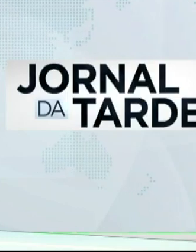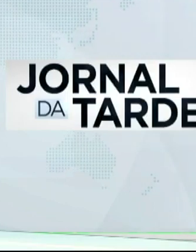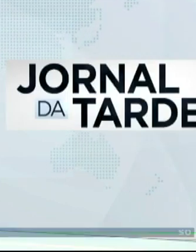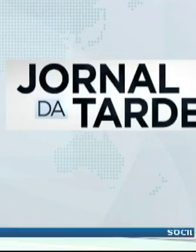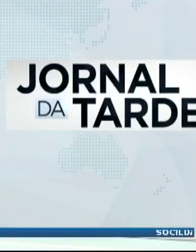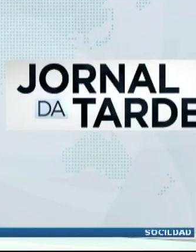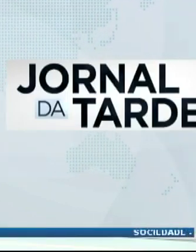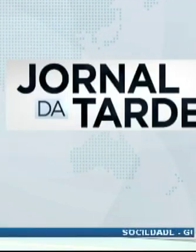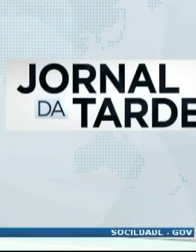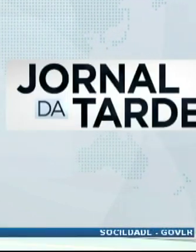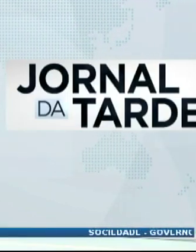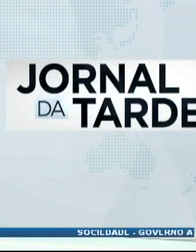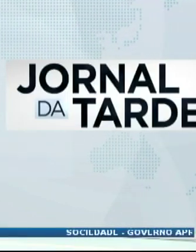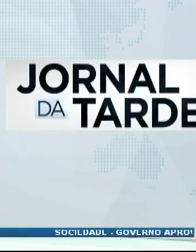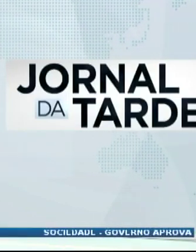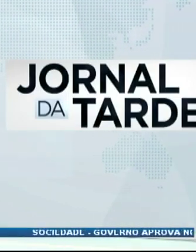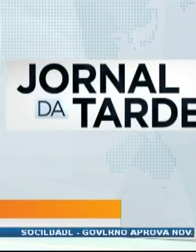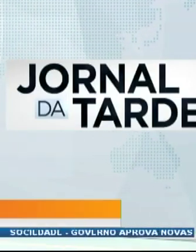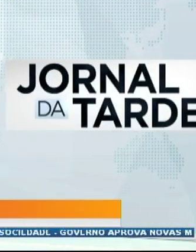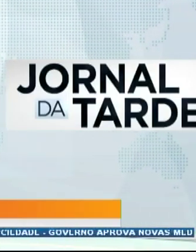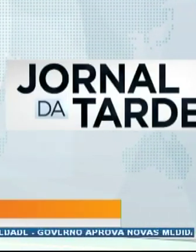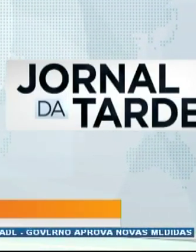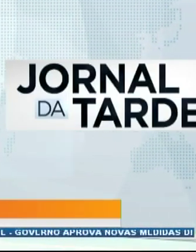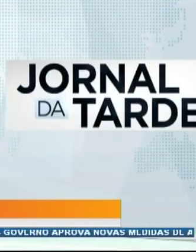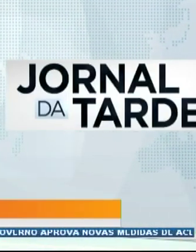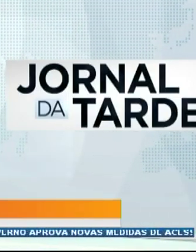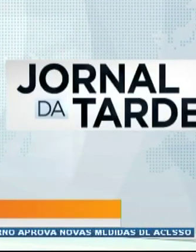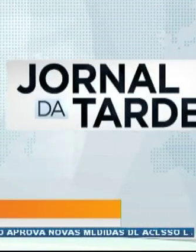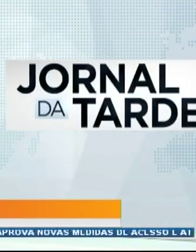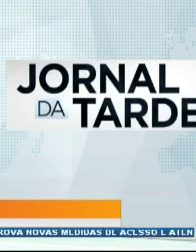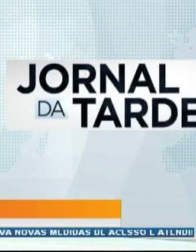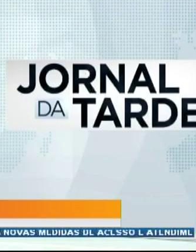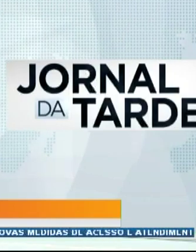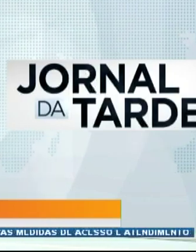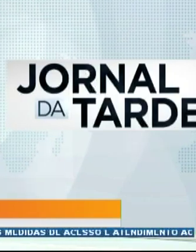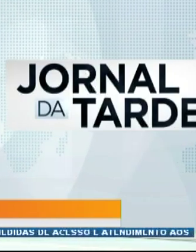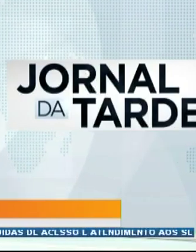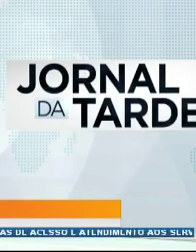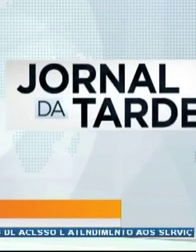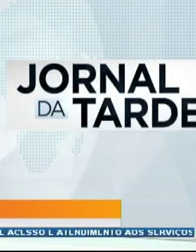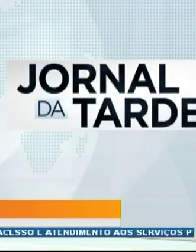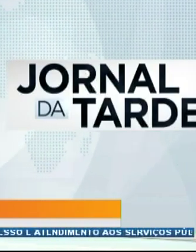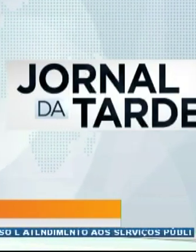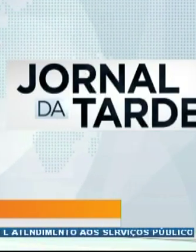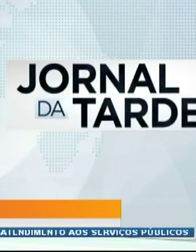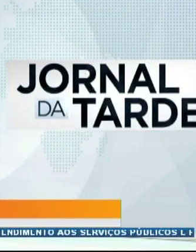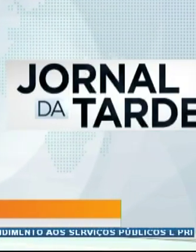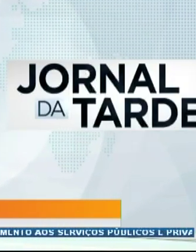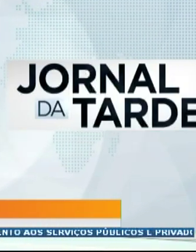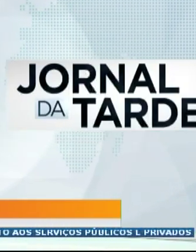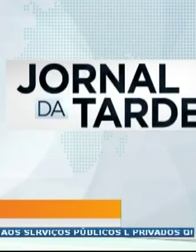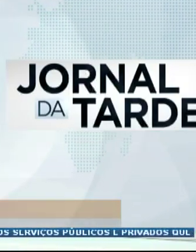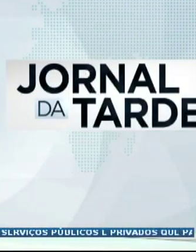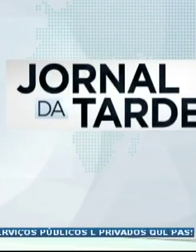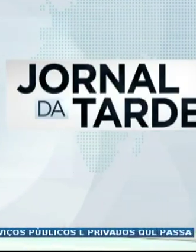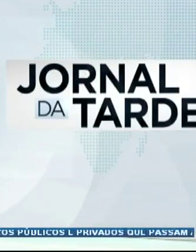Muito boa tarde, seja bem-vindo a este jornal. A partir de agora, funcionários e utentes dos serviços públicos e